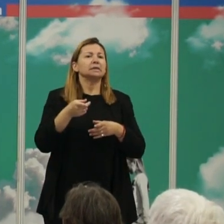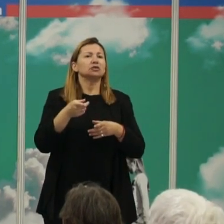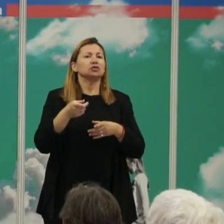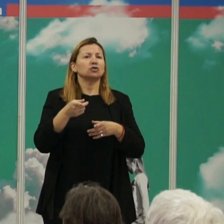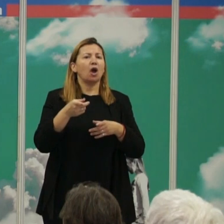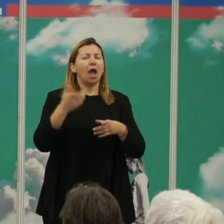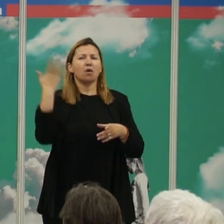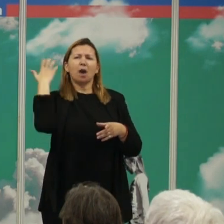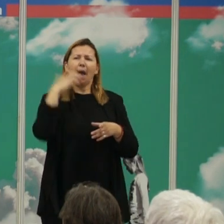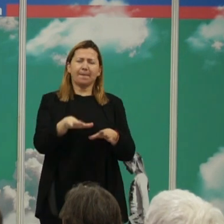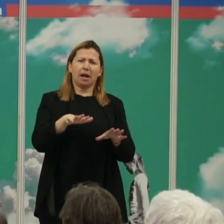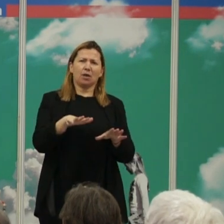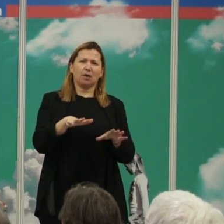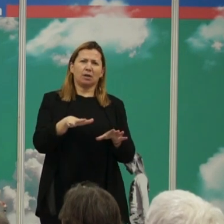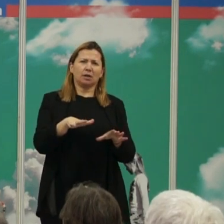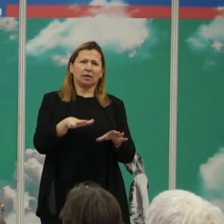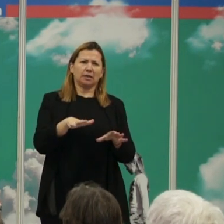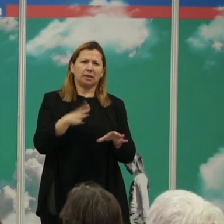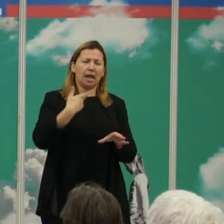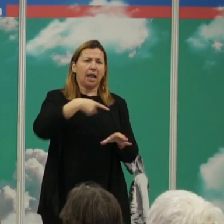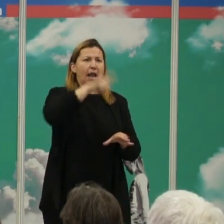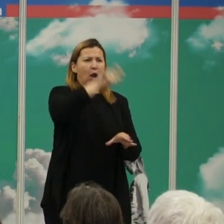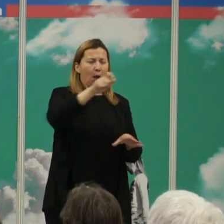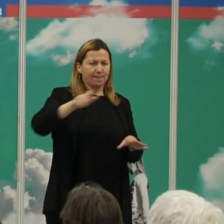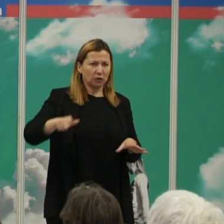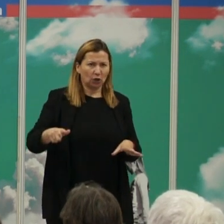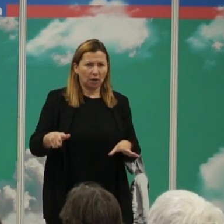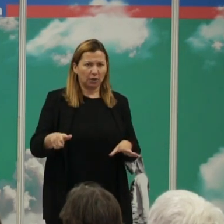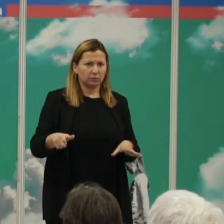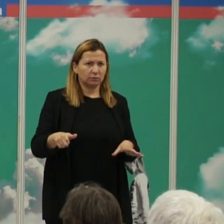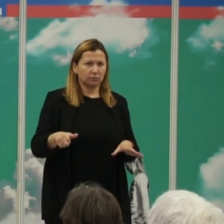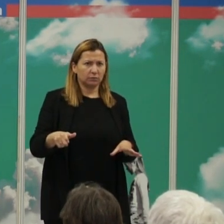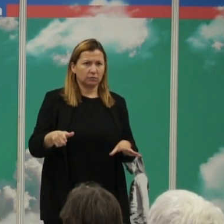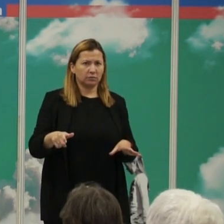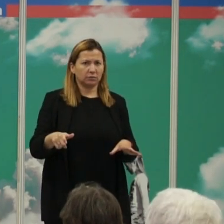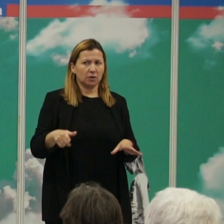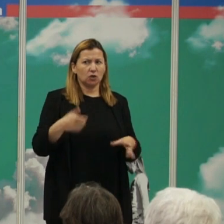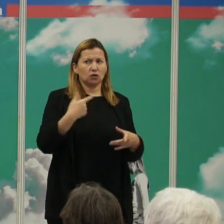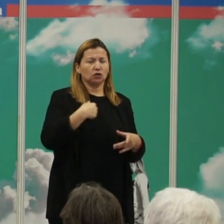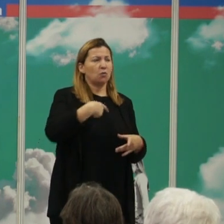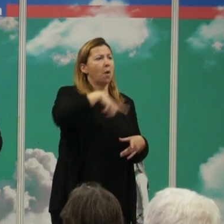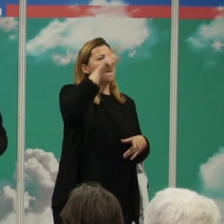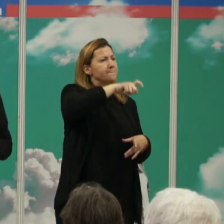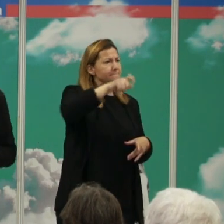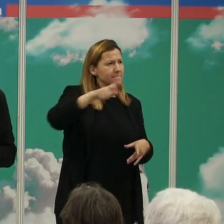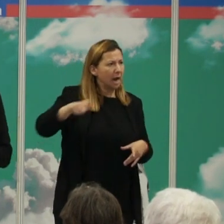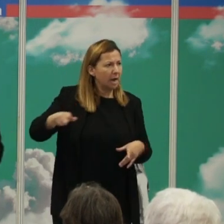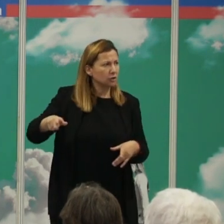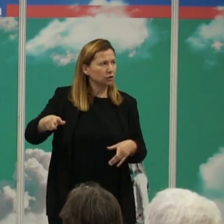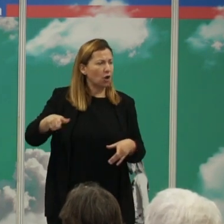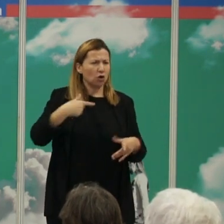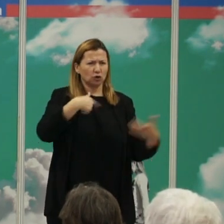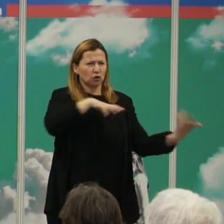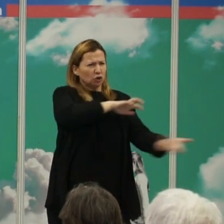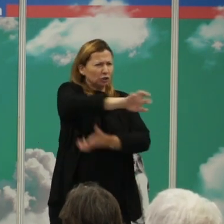paradoja que nos encontramos de que los seres humanos somos a la vez pues organismos, especies, mamíferos que somos muy